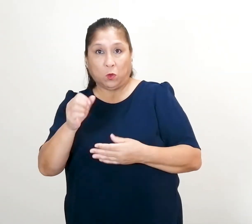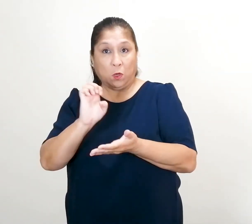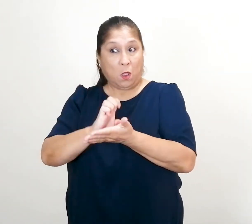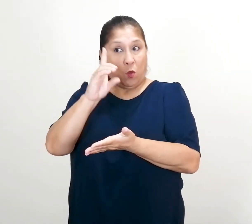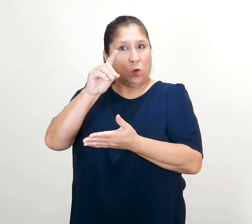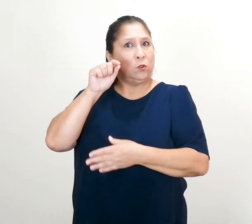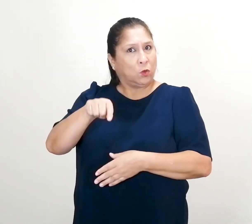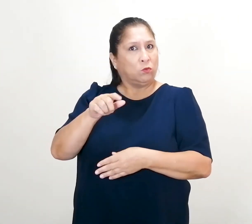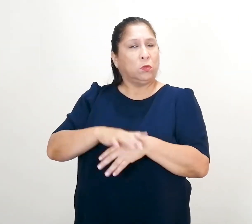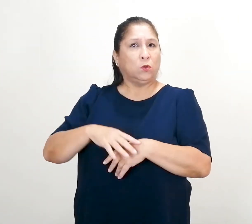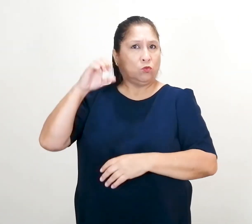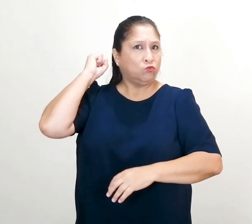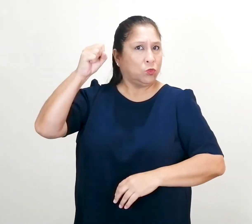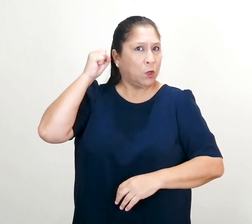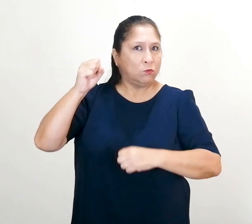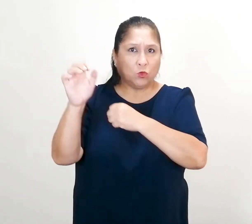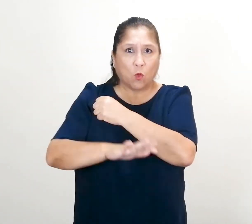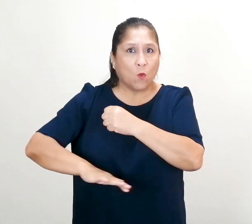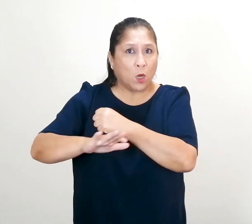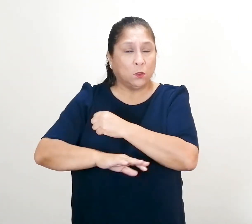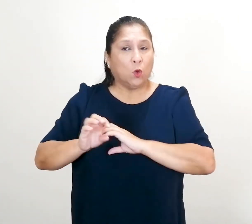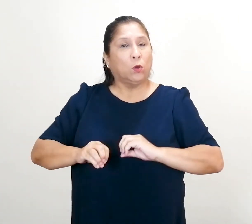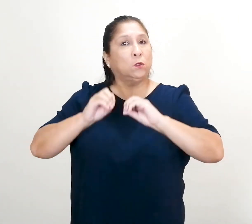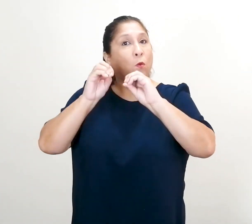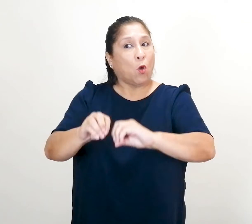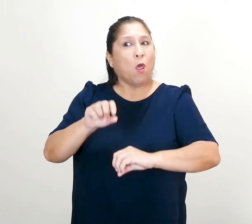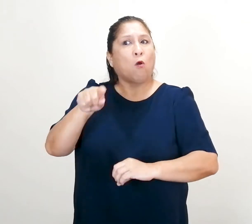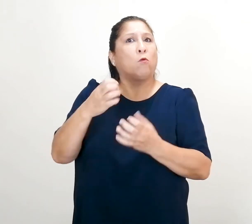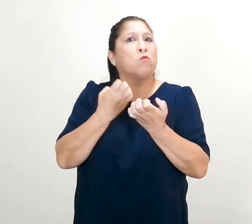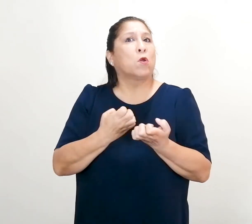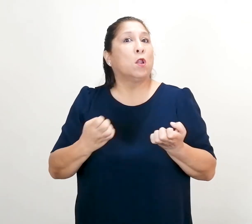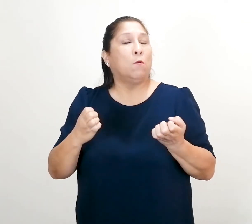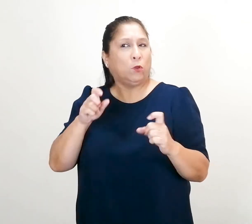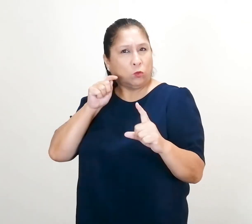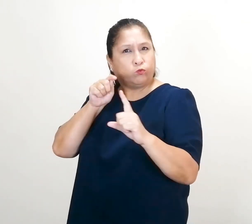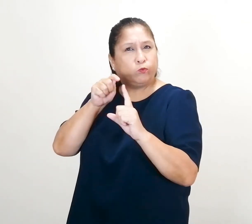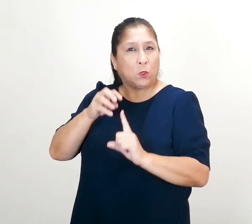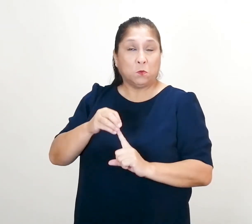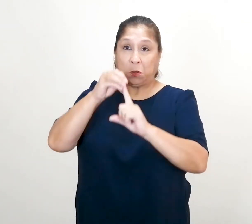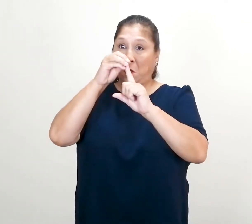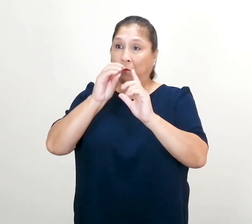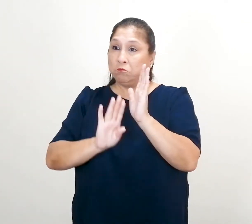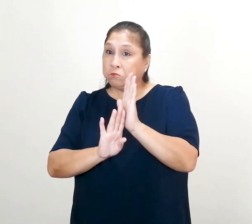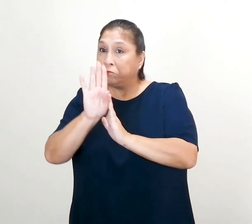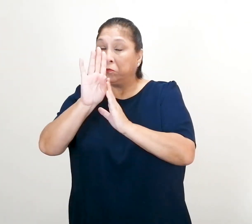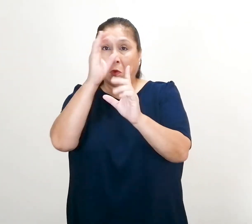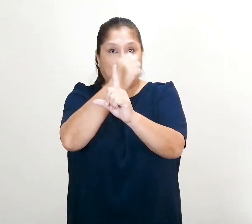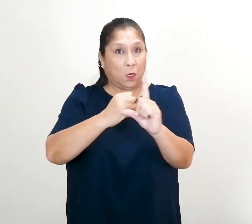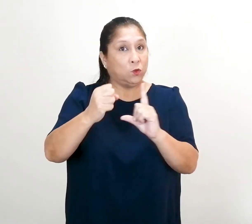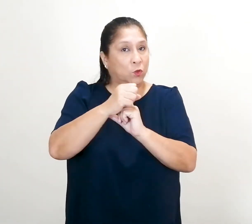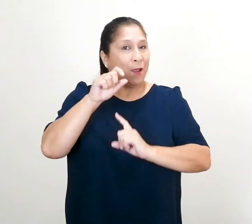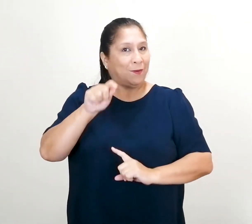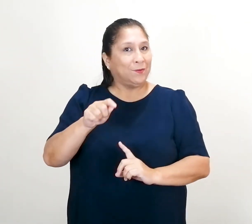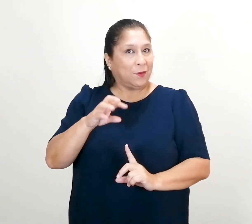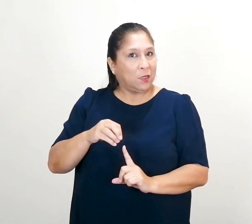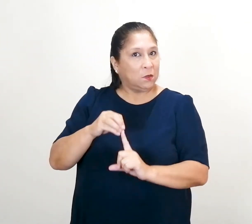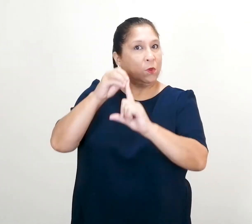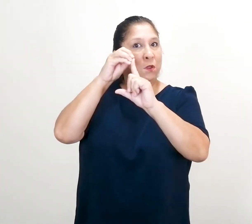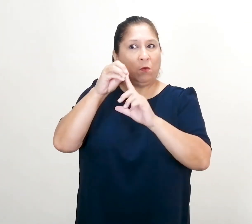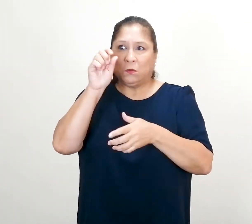derecho fundamental que se configura como un elemento clave para el desarrollo de una sociedad, y en particular de las personas con